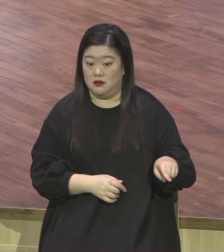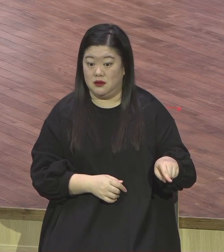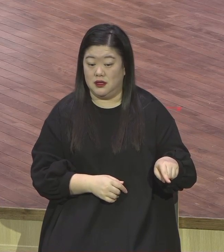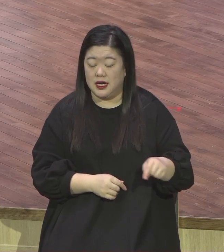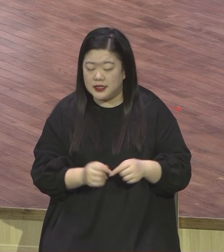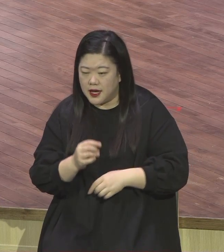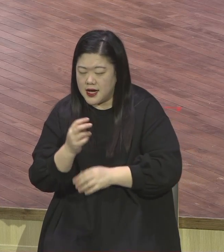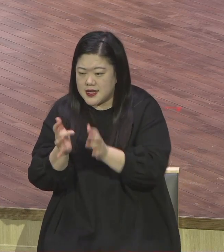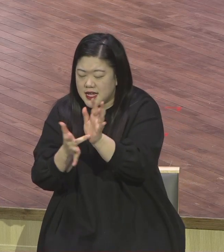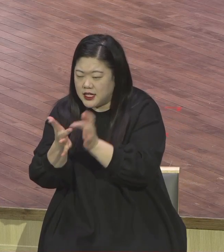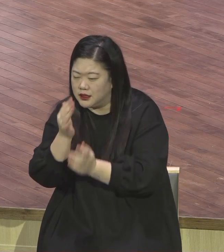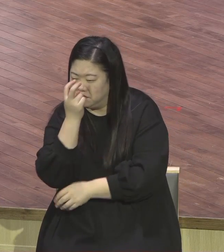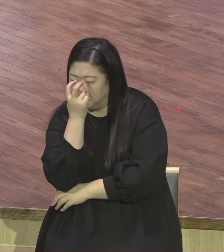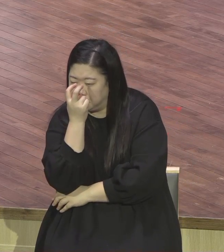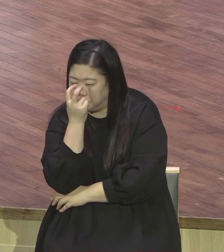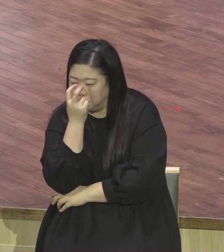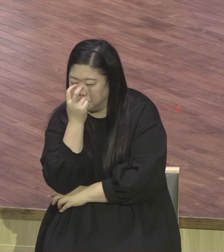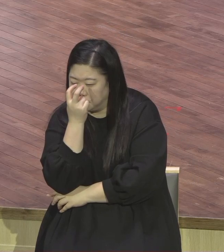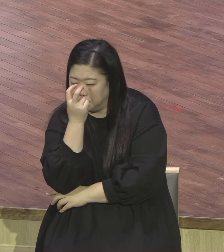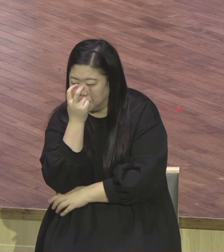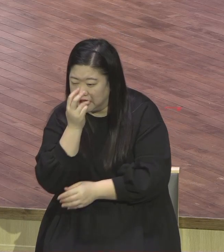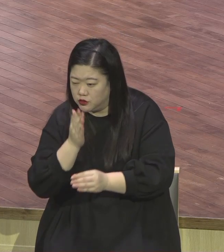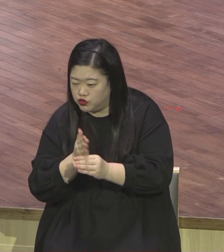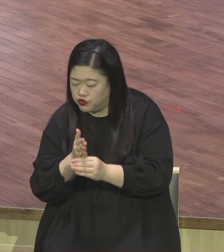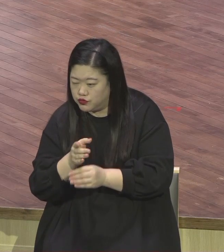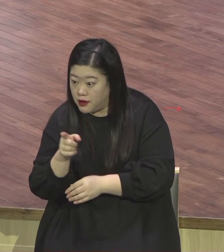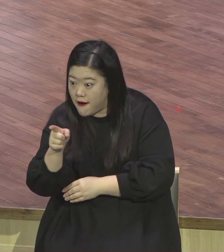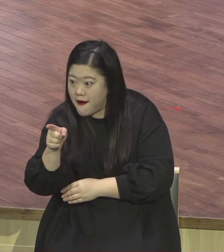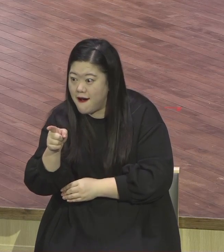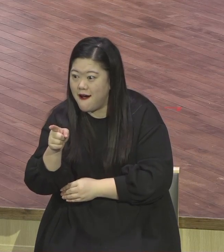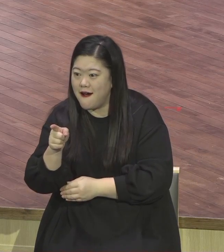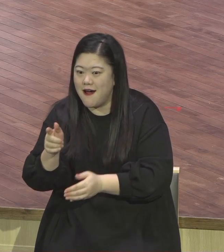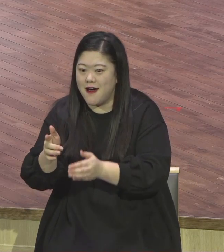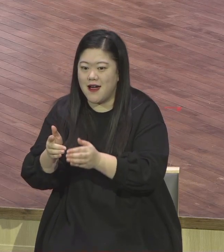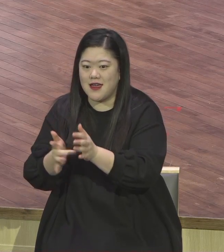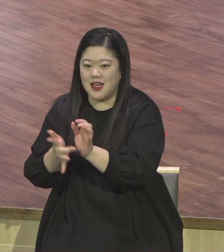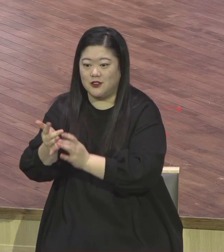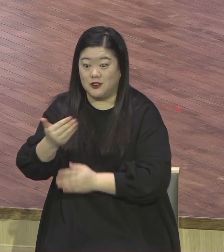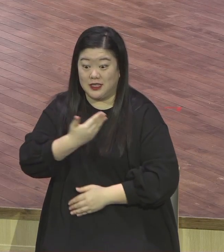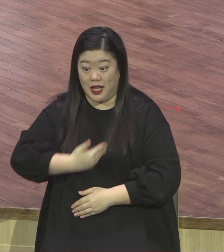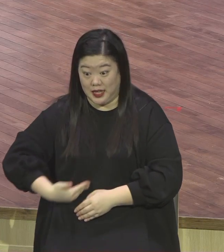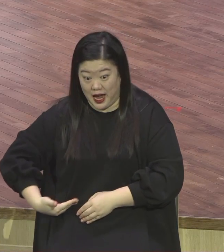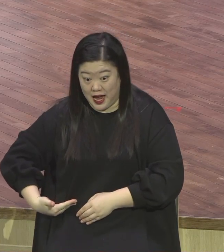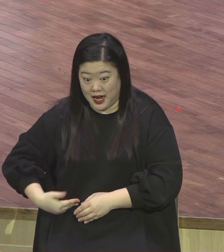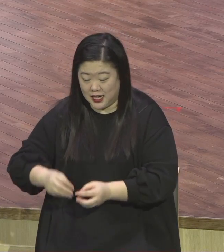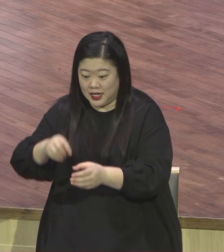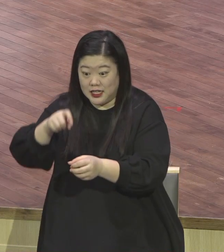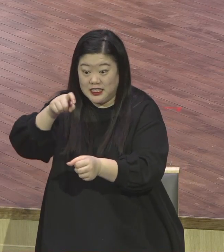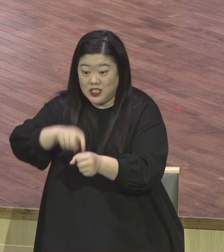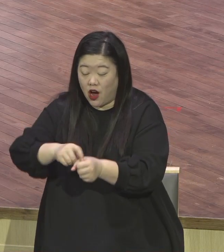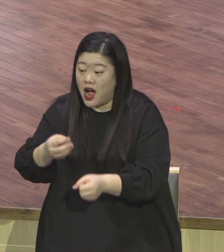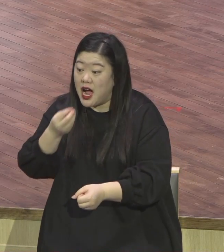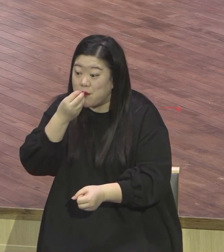잡았어요. 그것이 뭐냐 제자들이 떡을 먹을 때 손을 씻지 아니 잡을 게 하도 없으니까